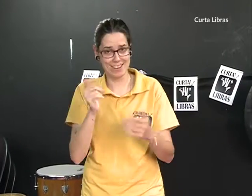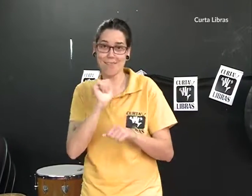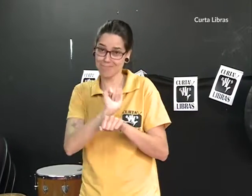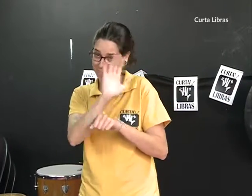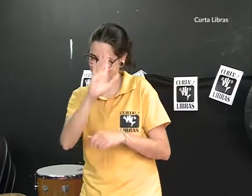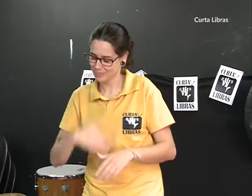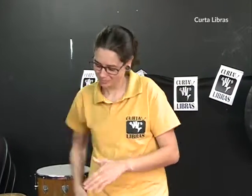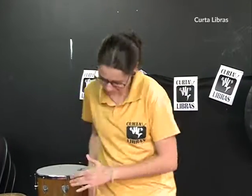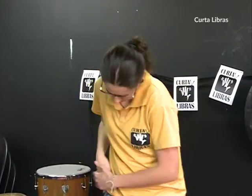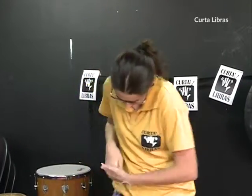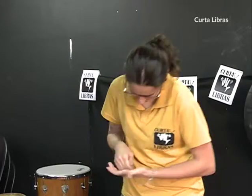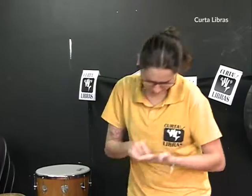aí.